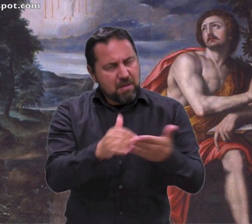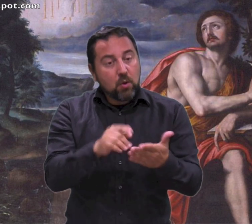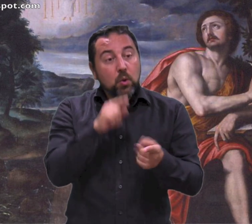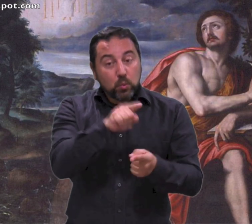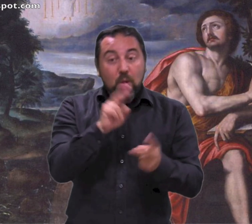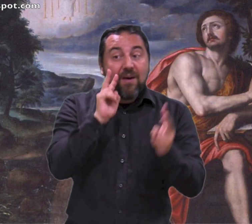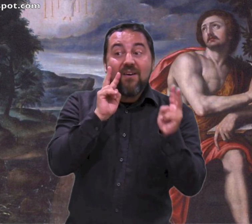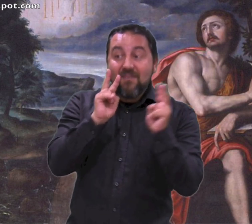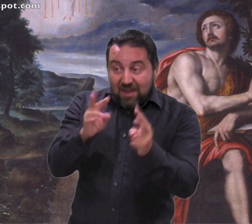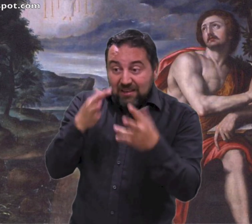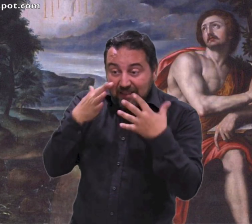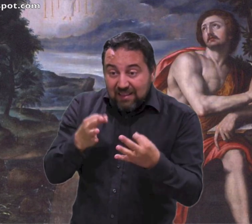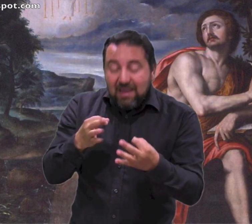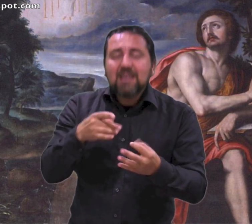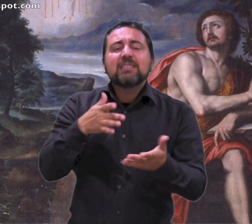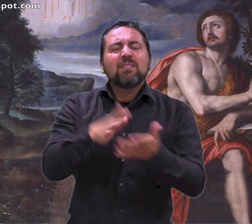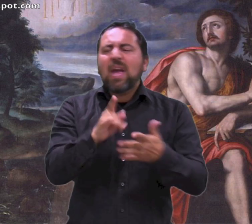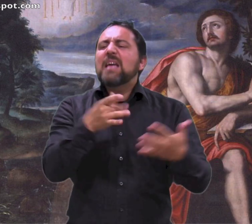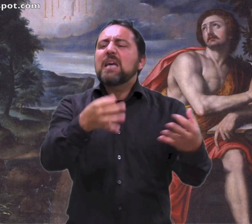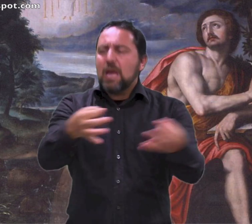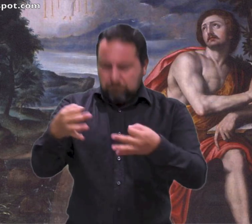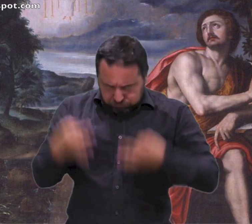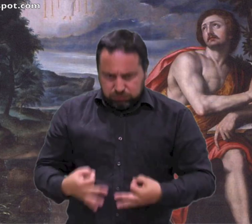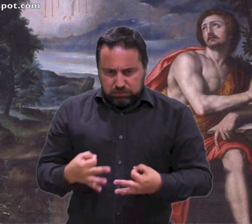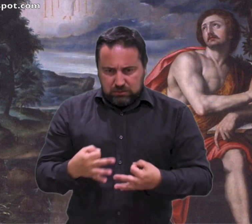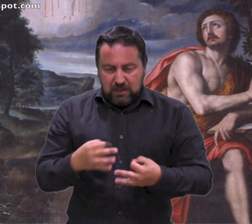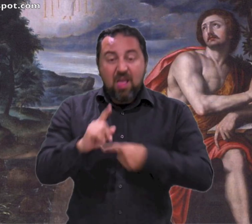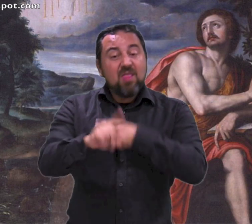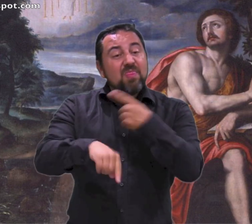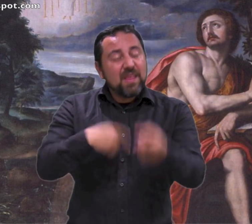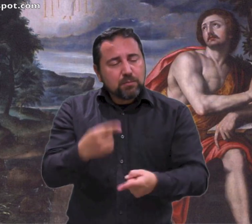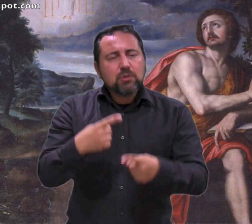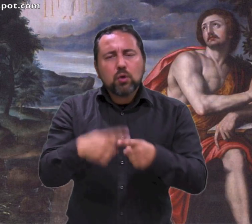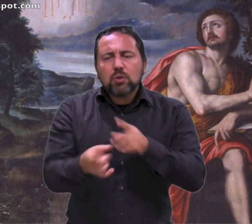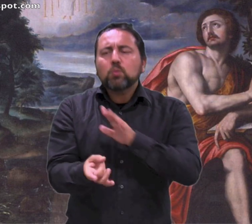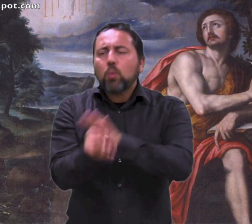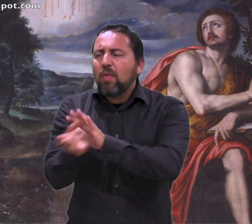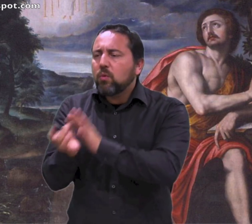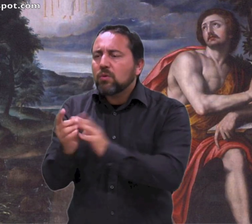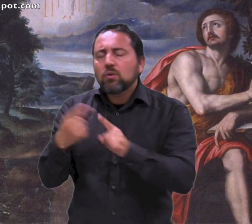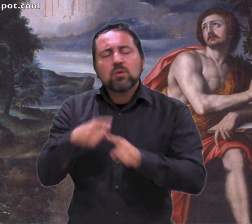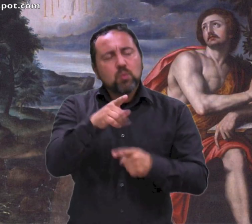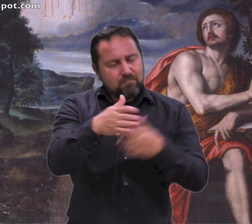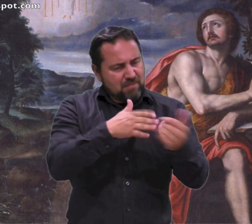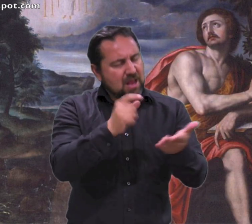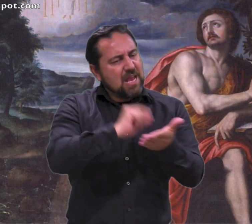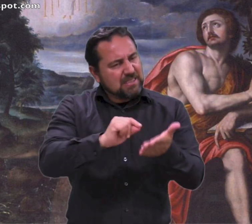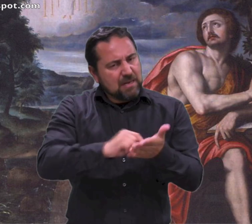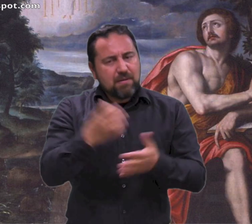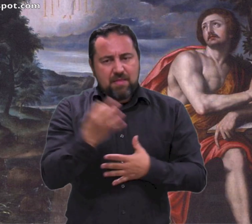lo que estás viendo, lo que es y lo que ha de suceder después de esto.